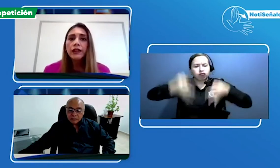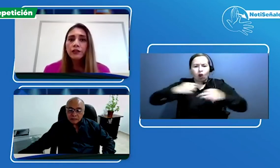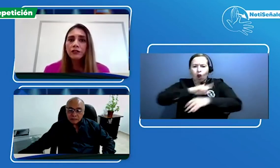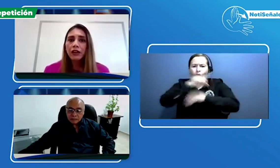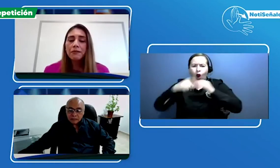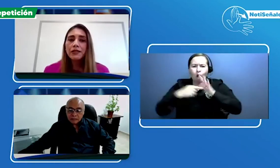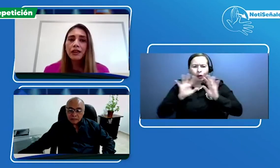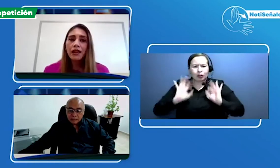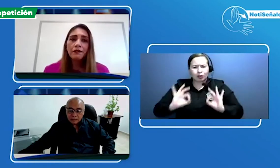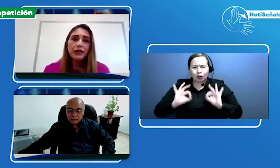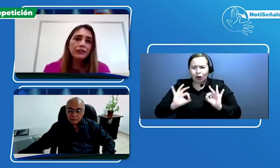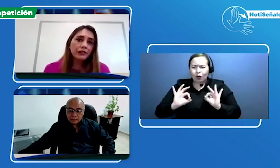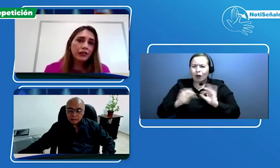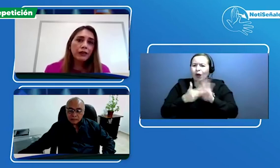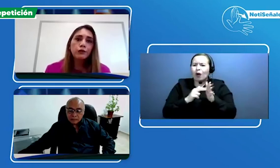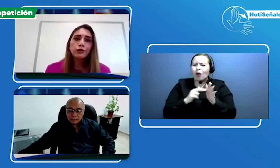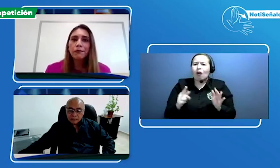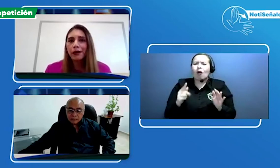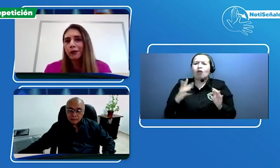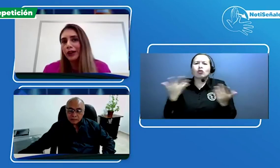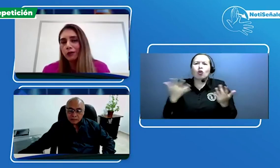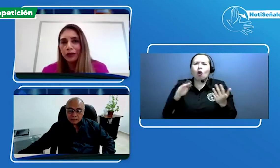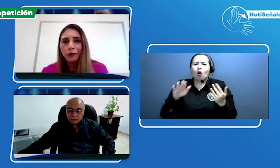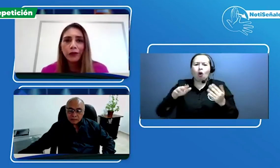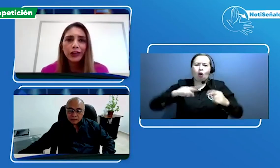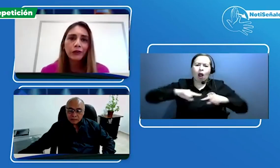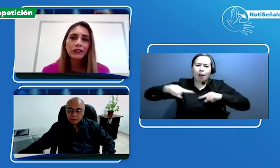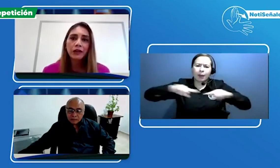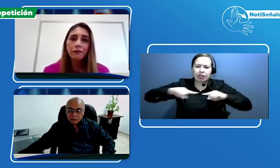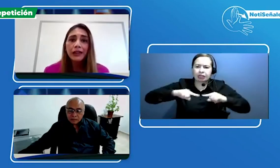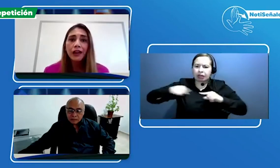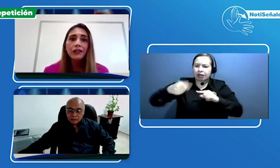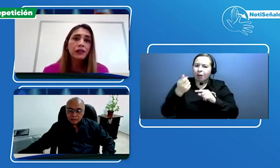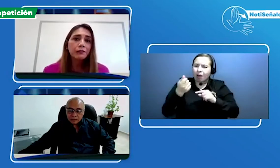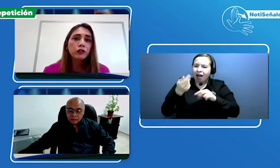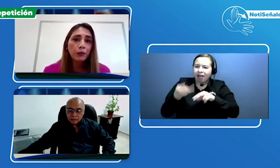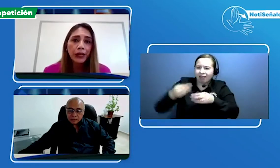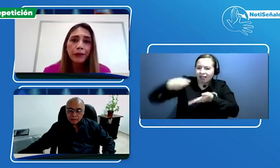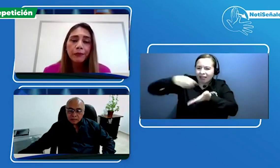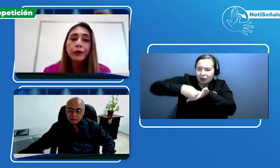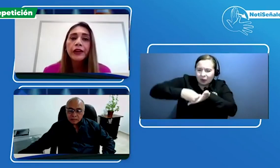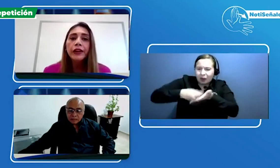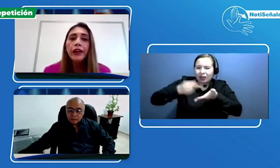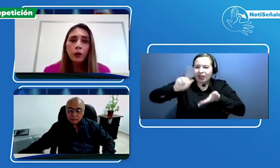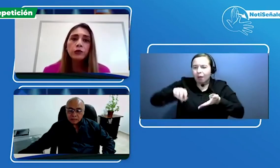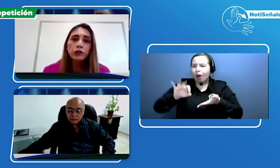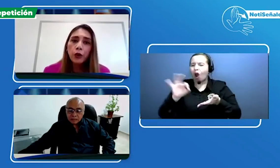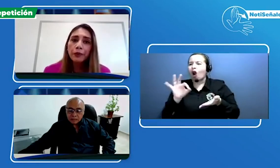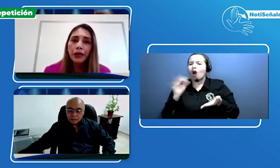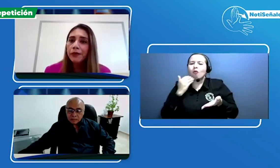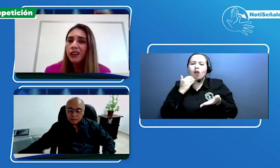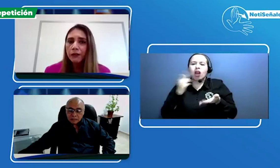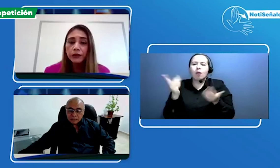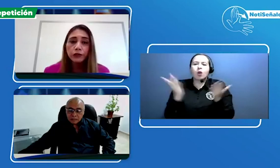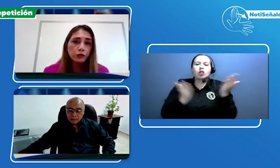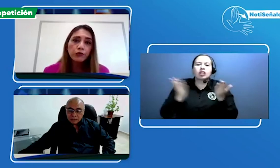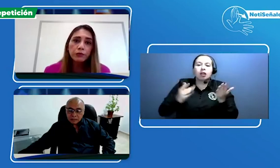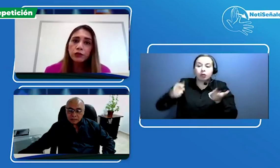no solamente administrativos, el pago de la cuota moderadora se aplica, el servicio, por ejemplo, de cuando es compra de medicamentos, es un servicio